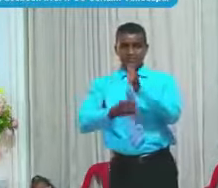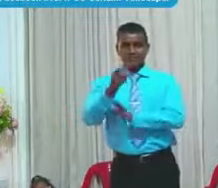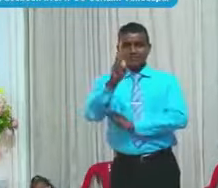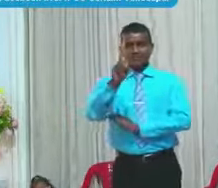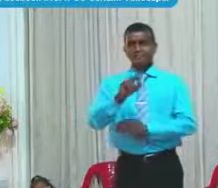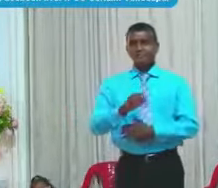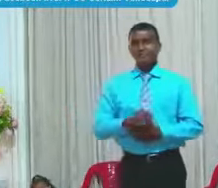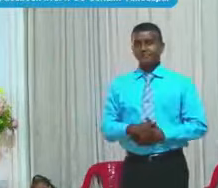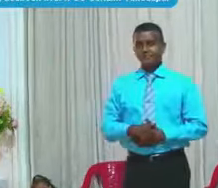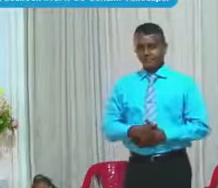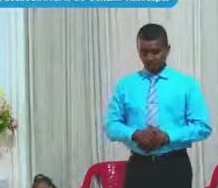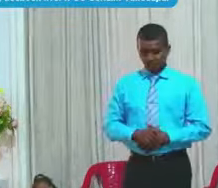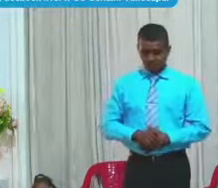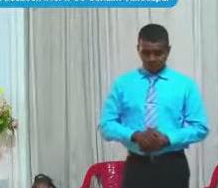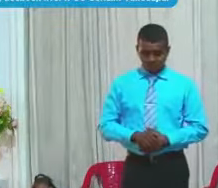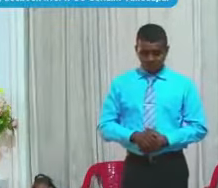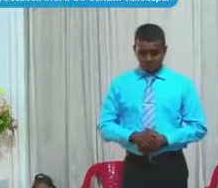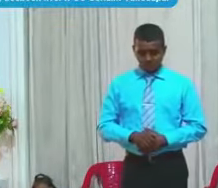Los hombres